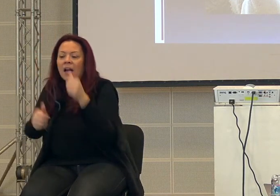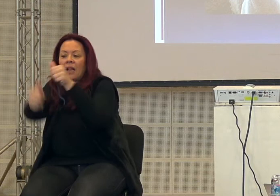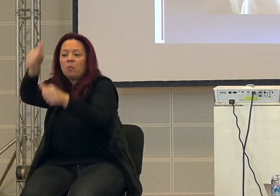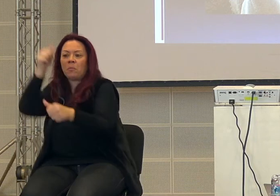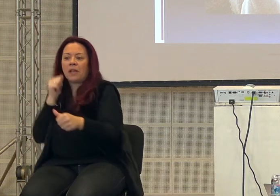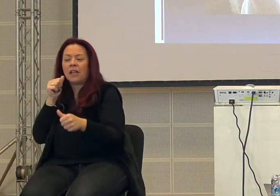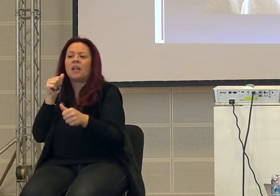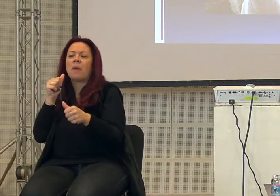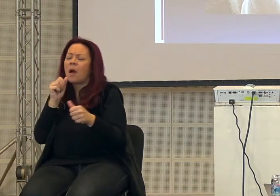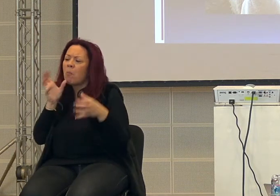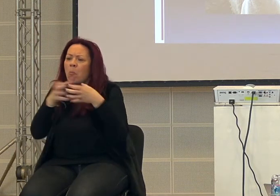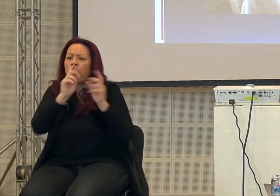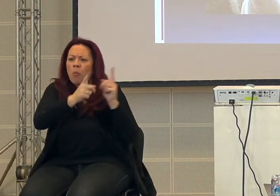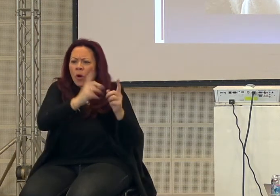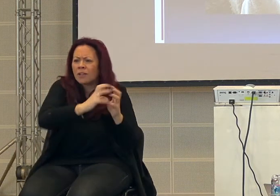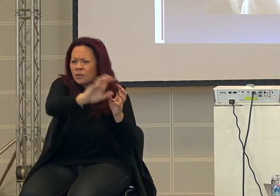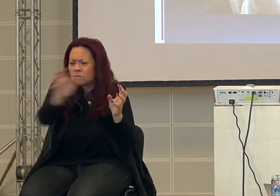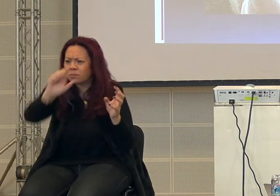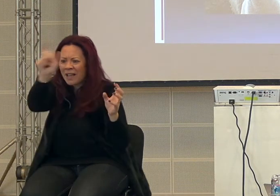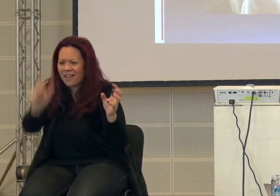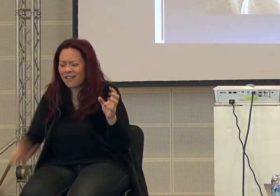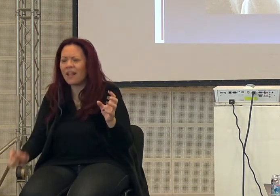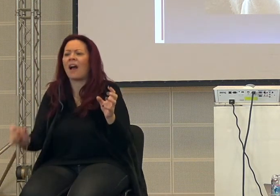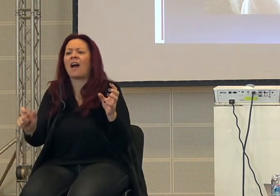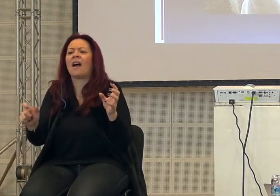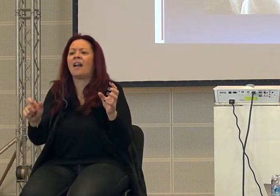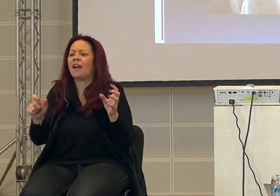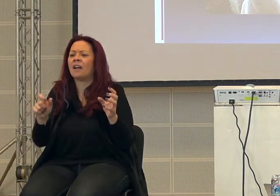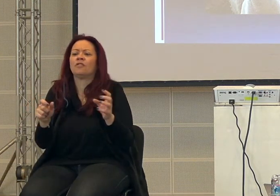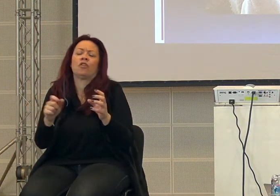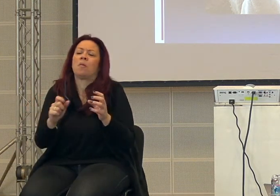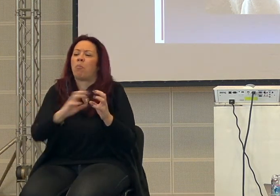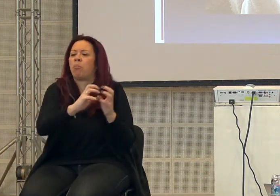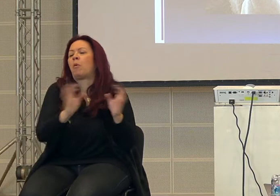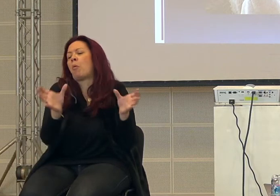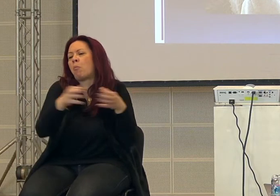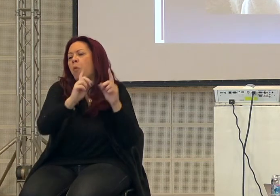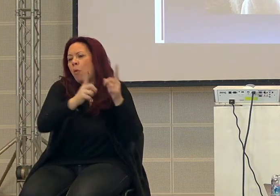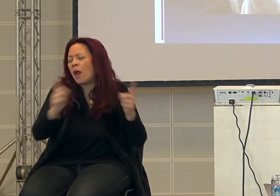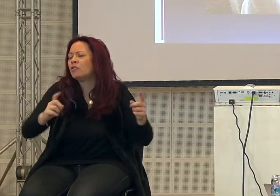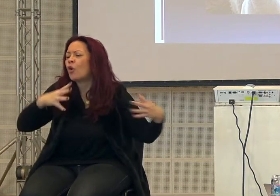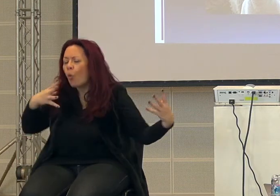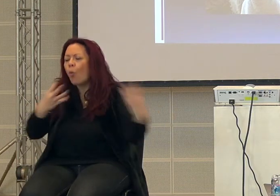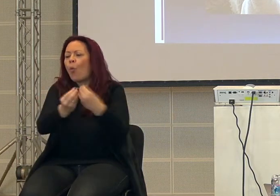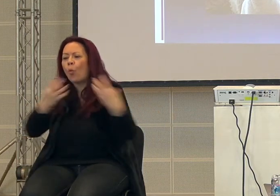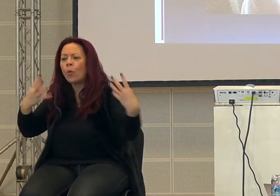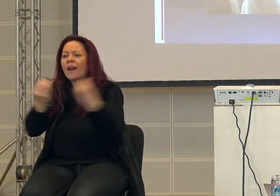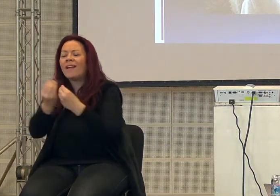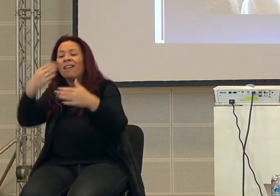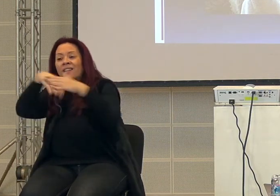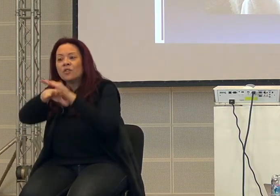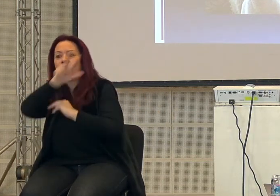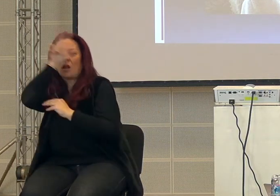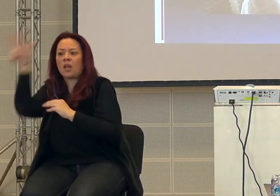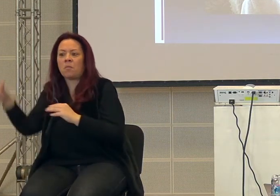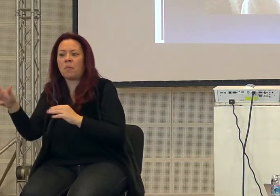tutte le popolazioni italiane, i sanniti, gli umbri, gli etruschi, eccetera, ha unificato loro e praticamente ne ha